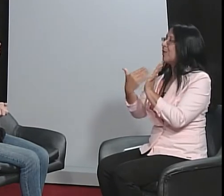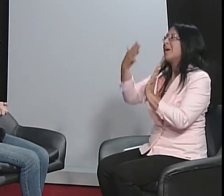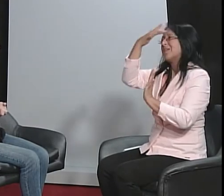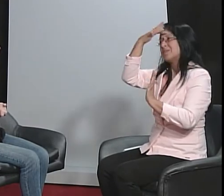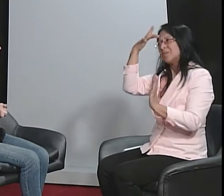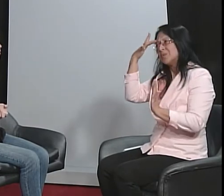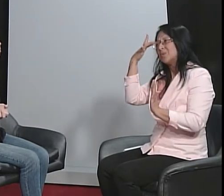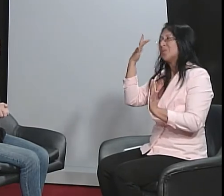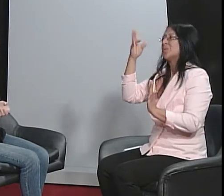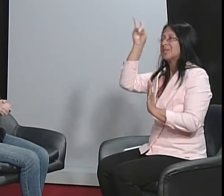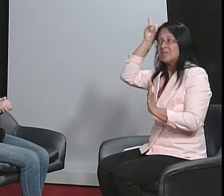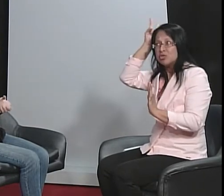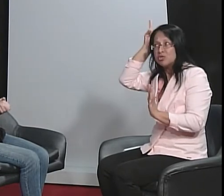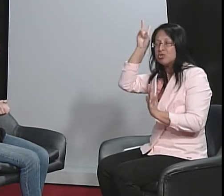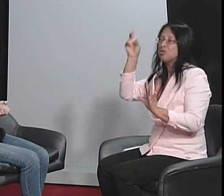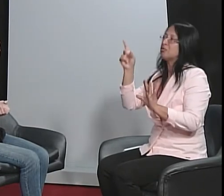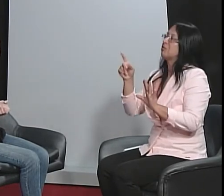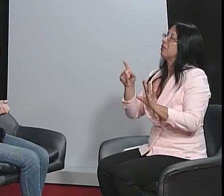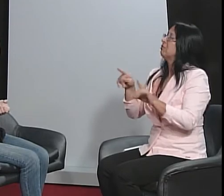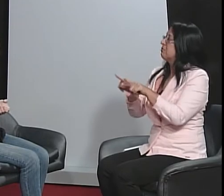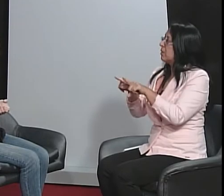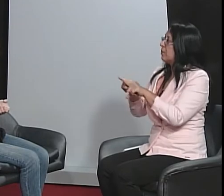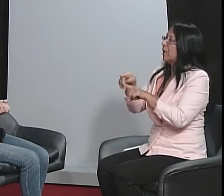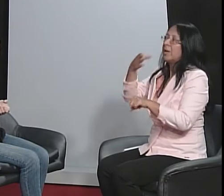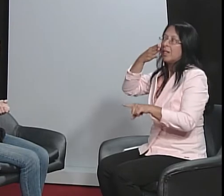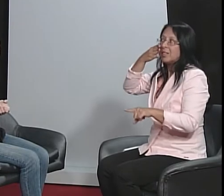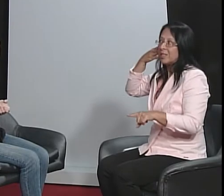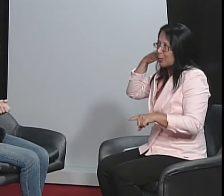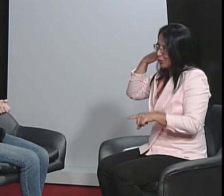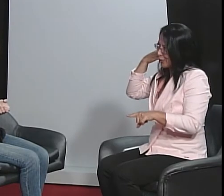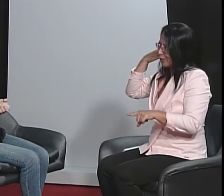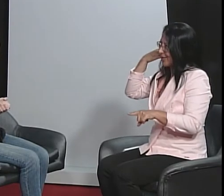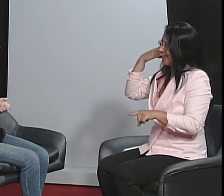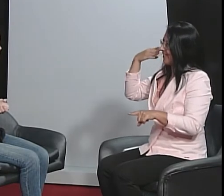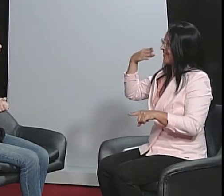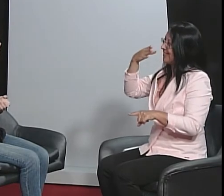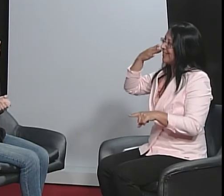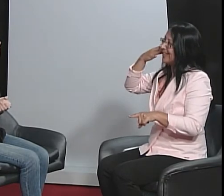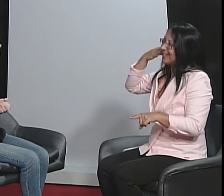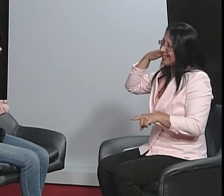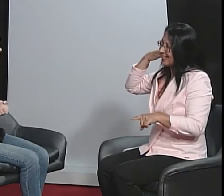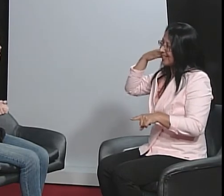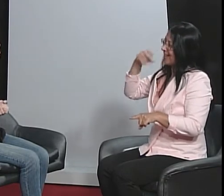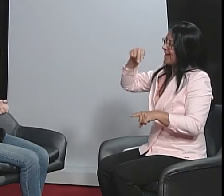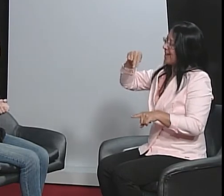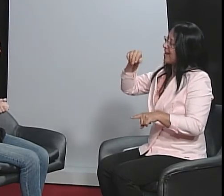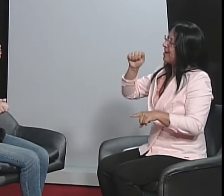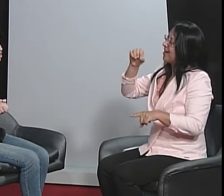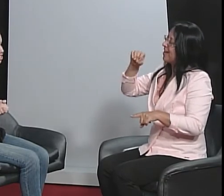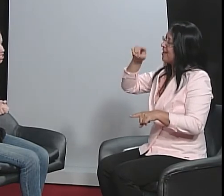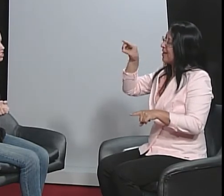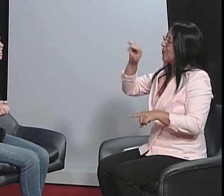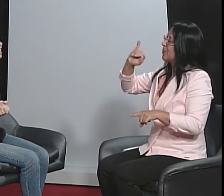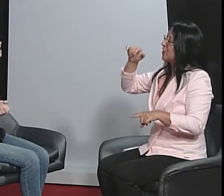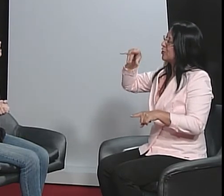livro, as pessoas podem aprender sobre os indígenas,